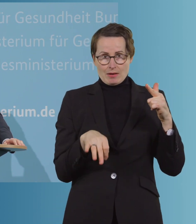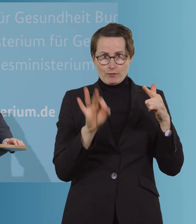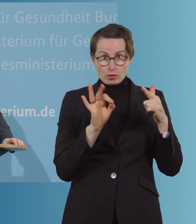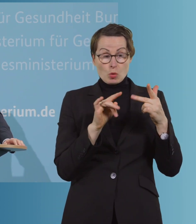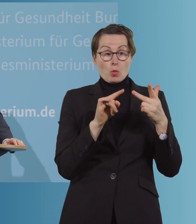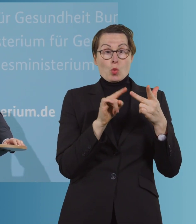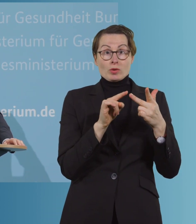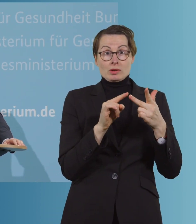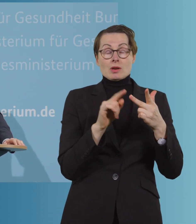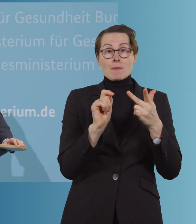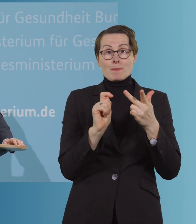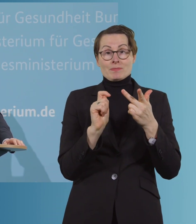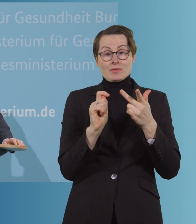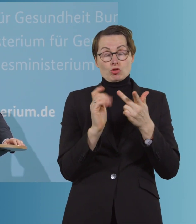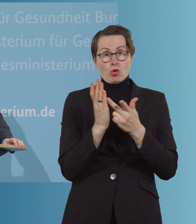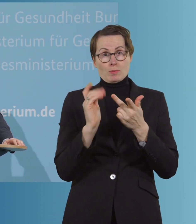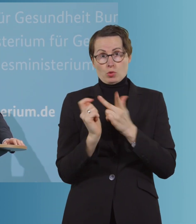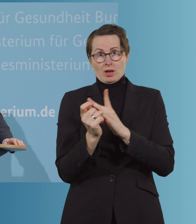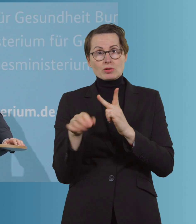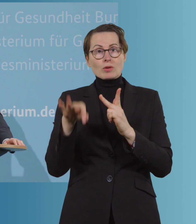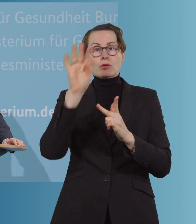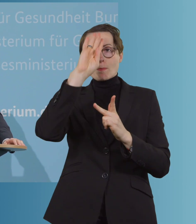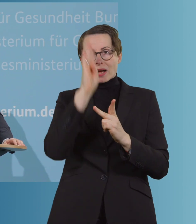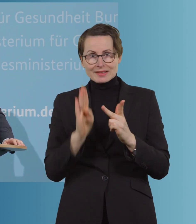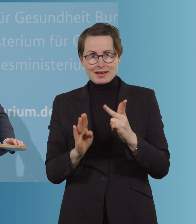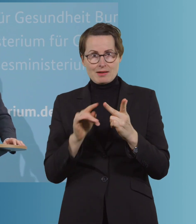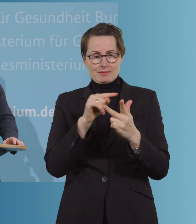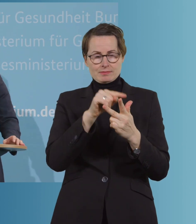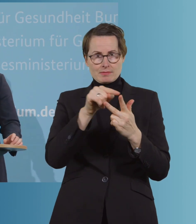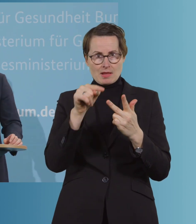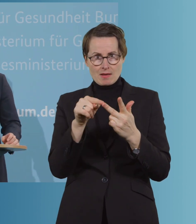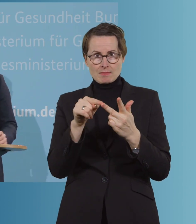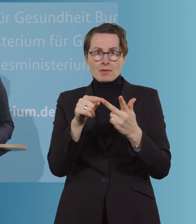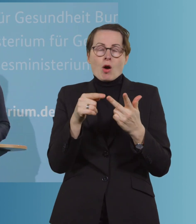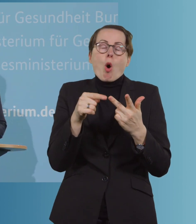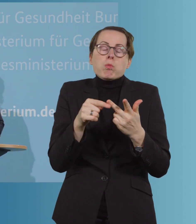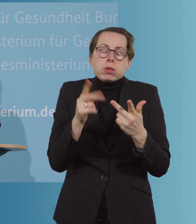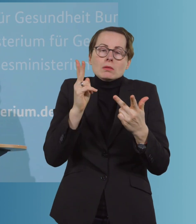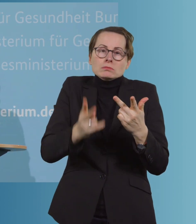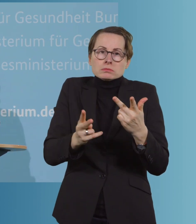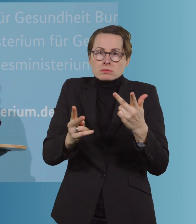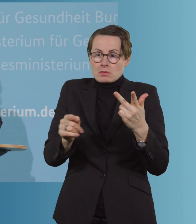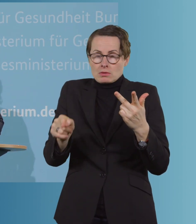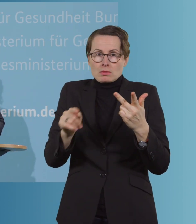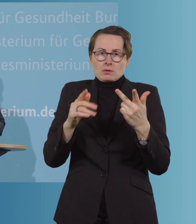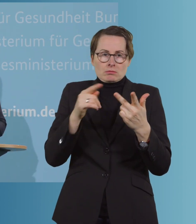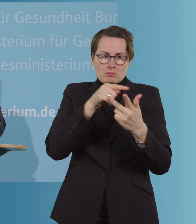in Brasilien erkannt worden ist. Wo der wahre Ursprung ist, ist ja tatsächlich am Ende momentan, jedenfalls noch nicht